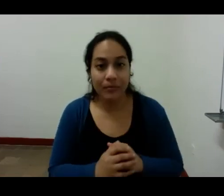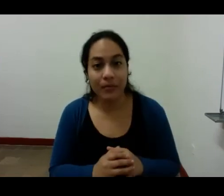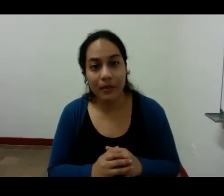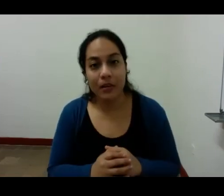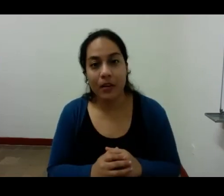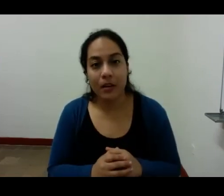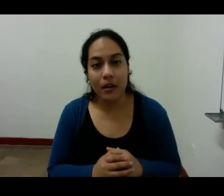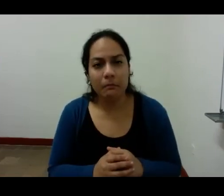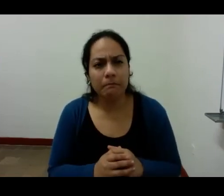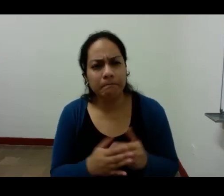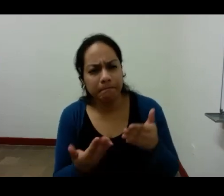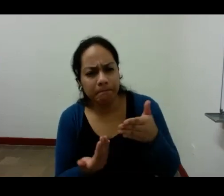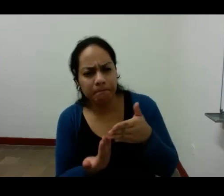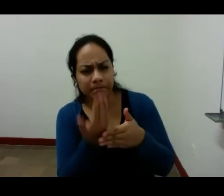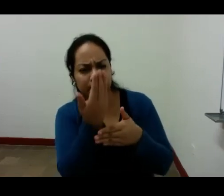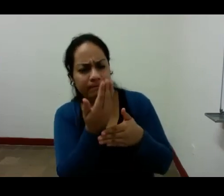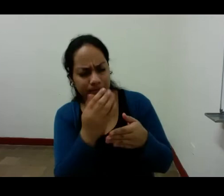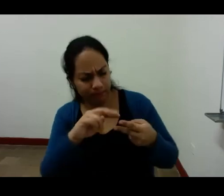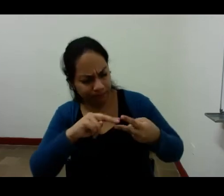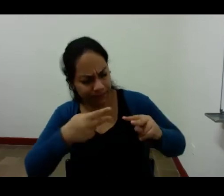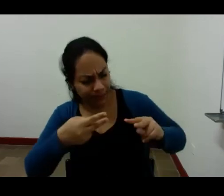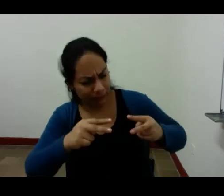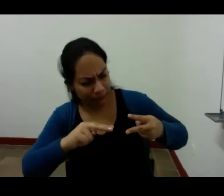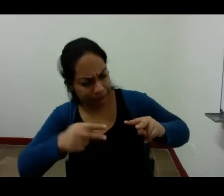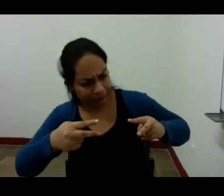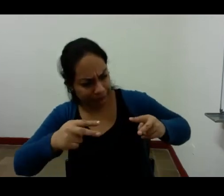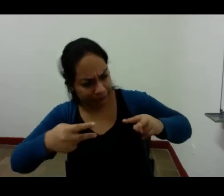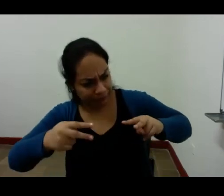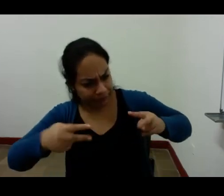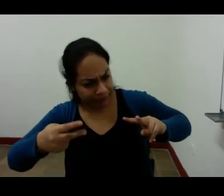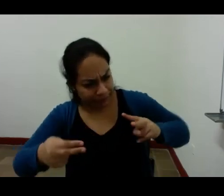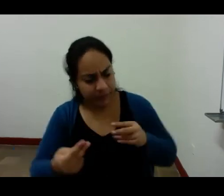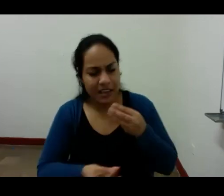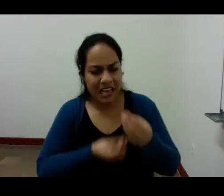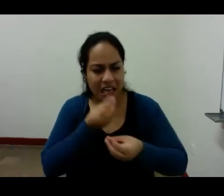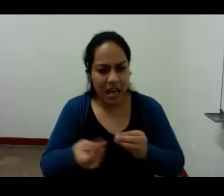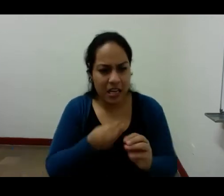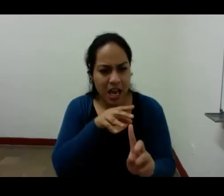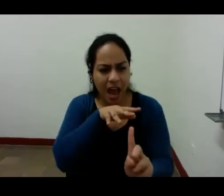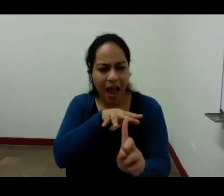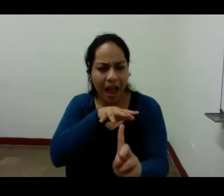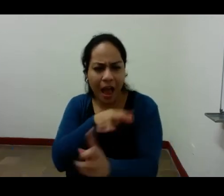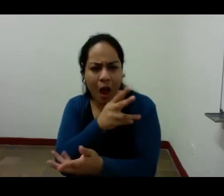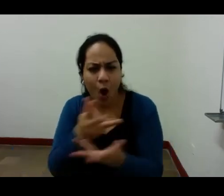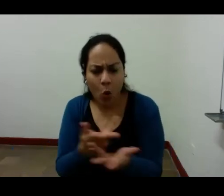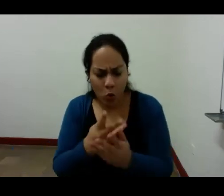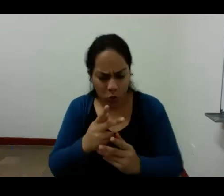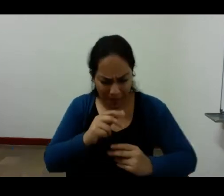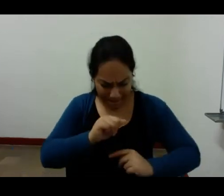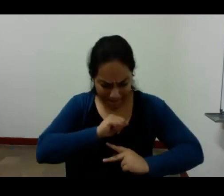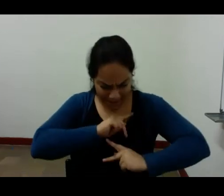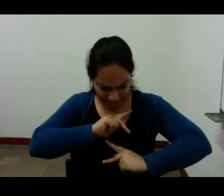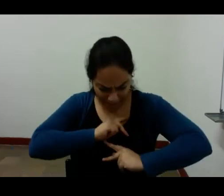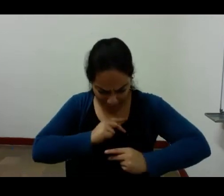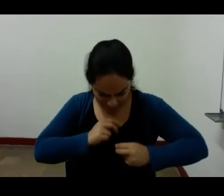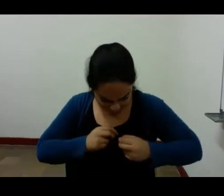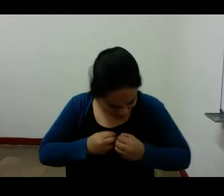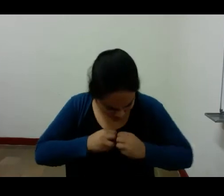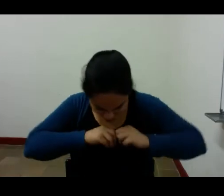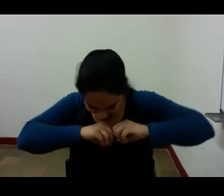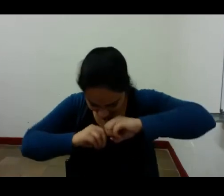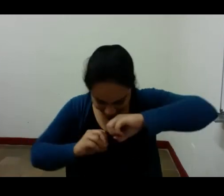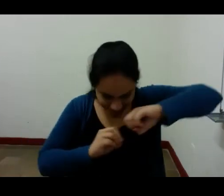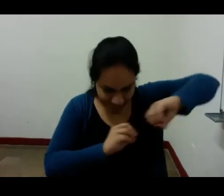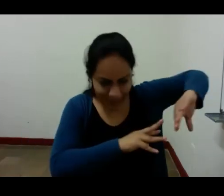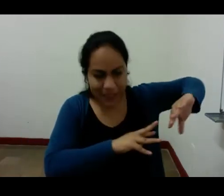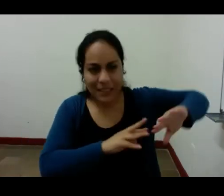sentir artísticamente implica también una despersonalización de